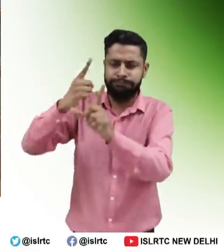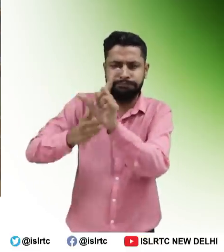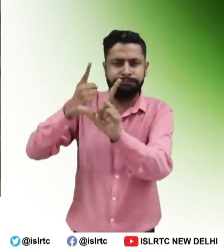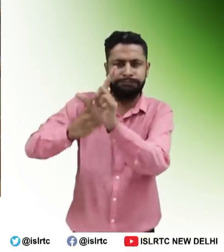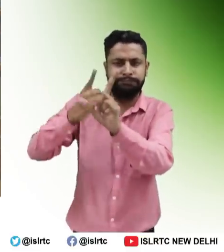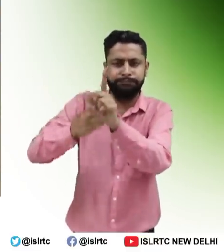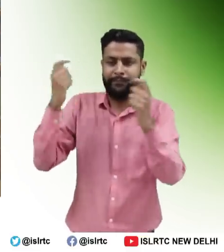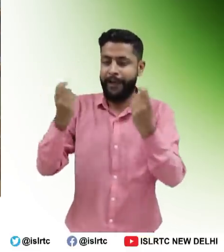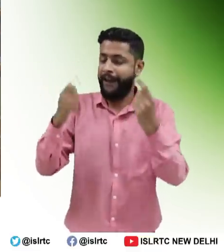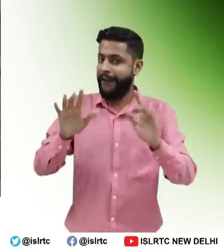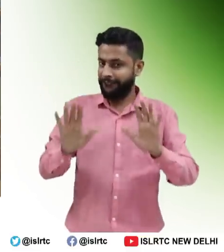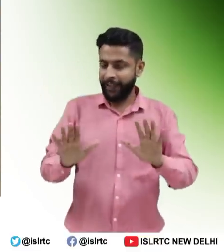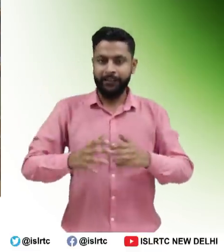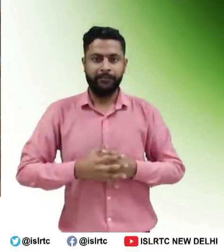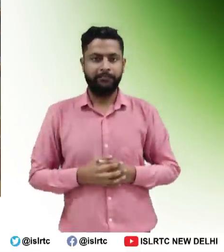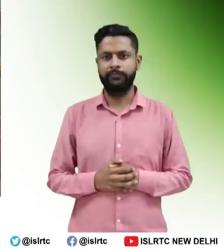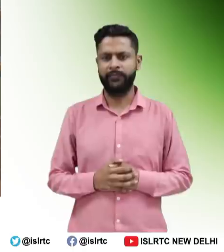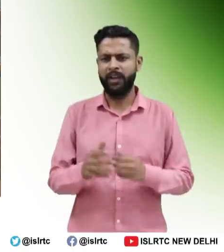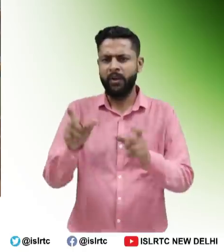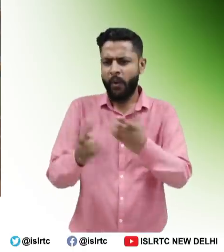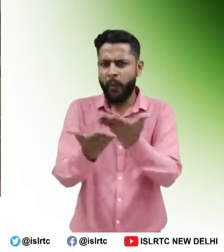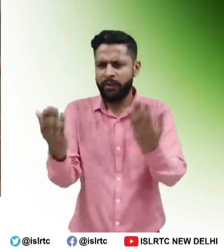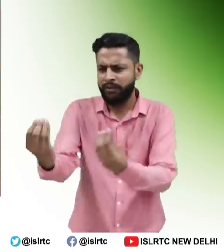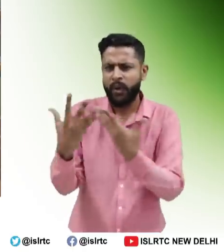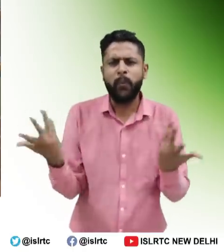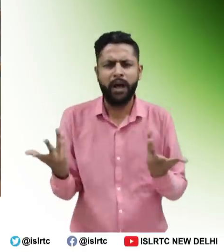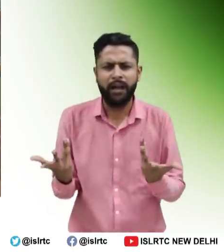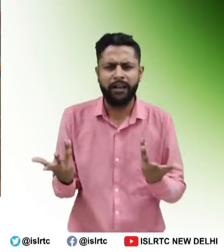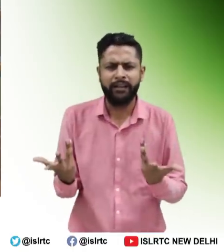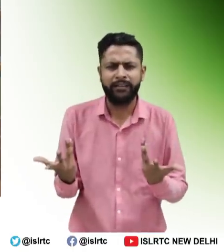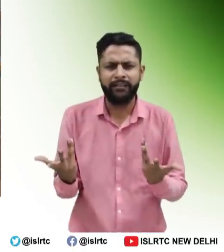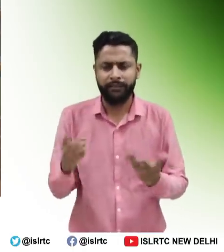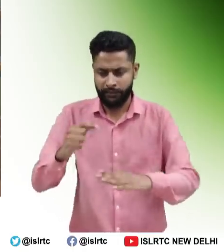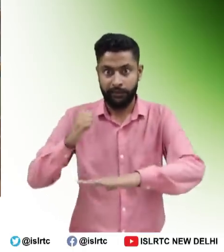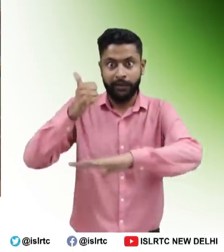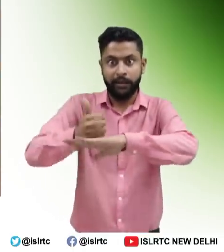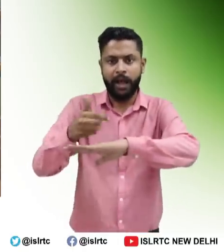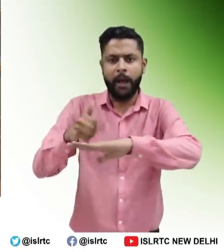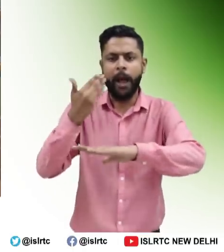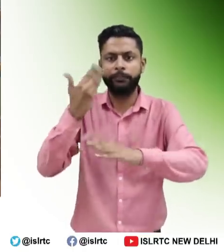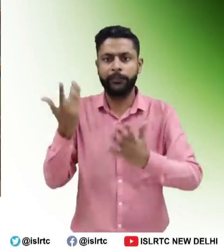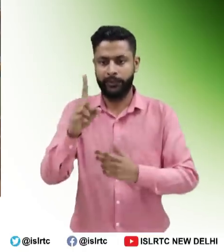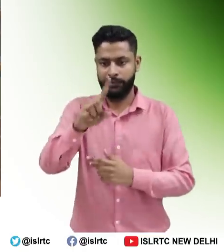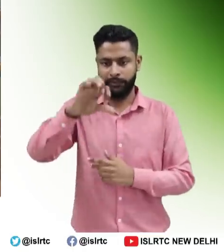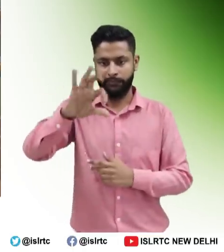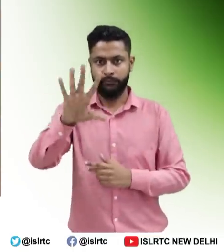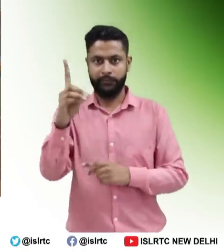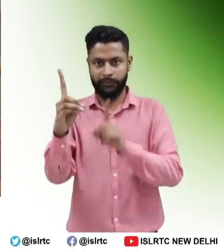प्रतिवर्ष मनाया जाता है। मुझे बताया गया है कि 1951 से इसी दिन